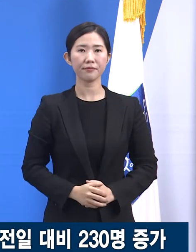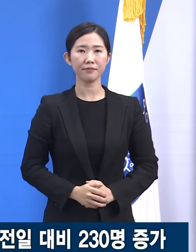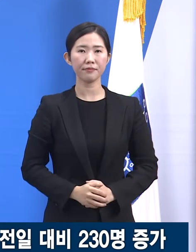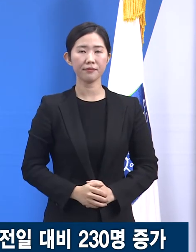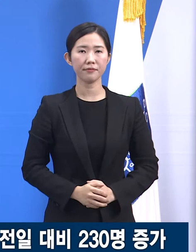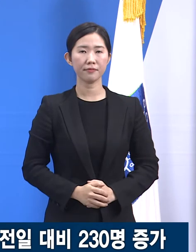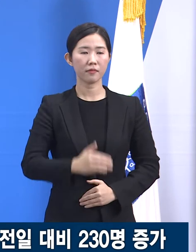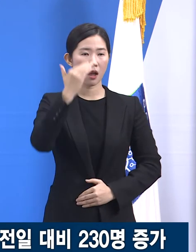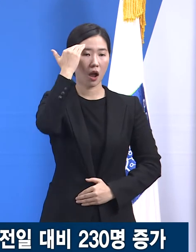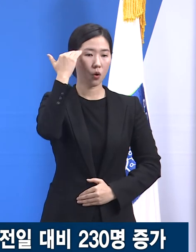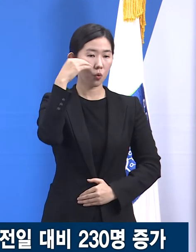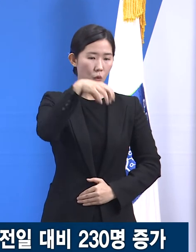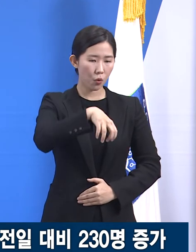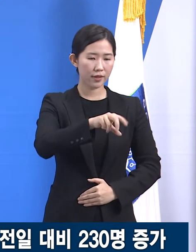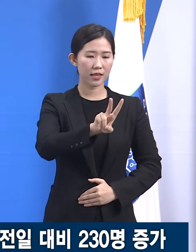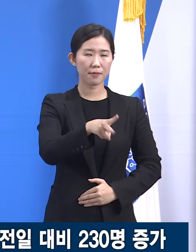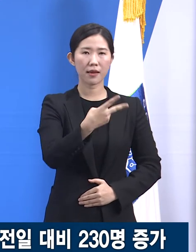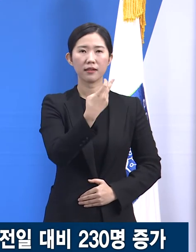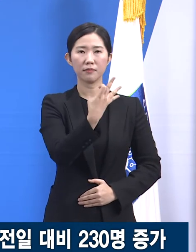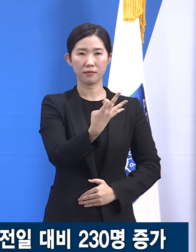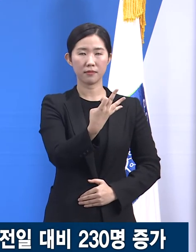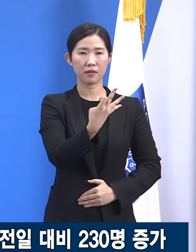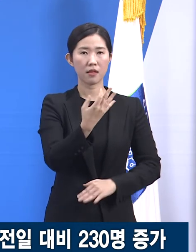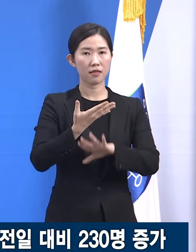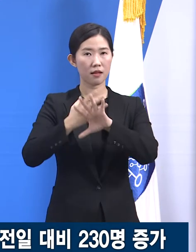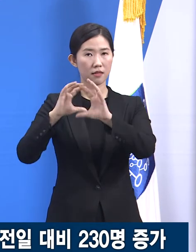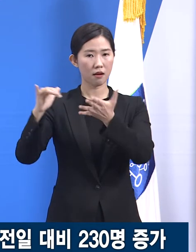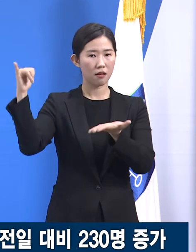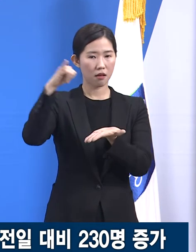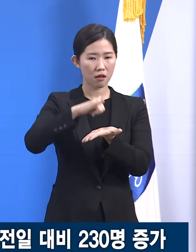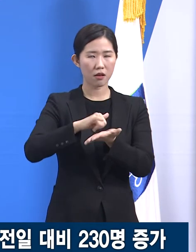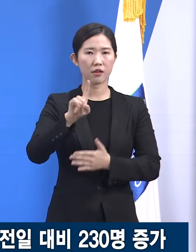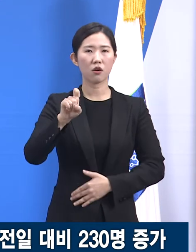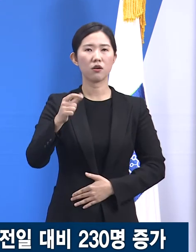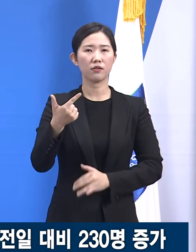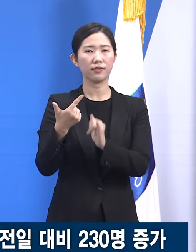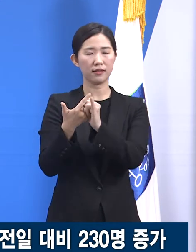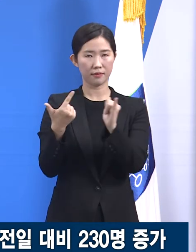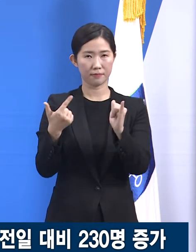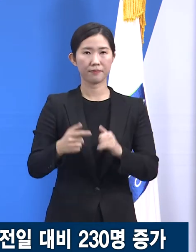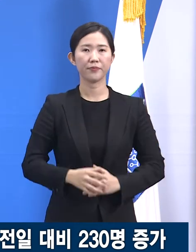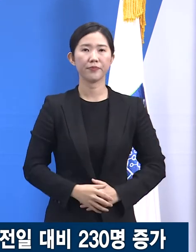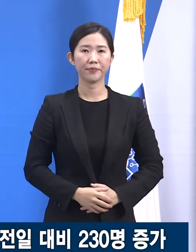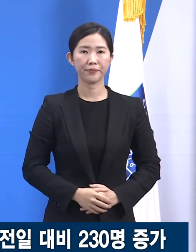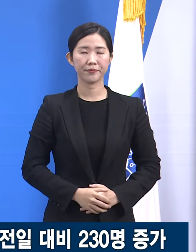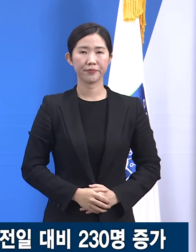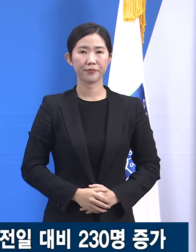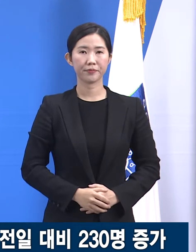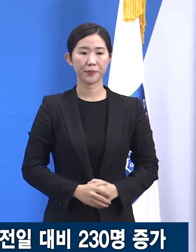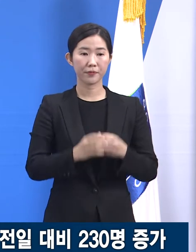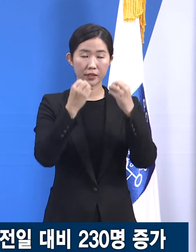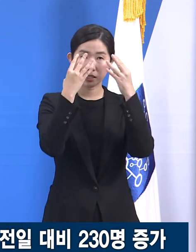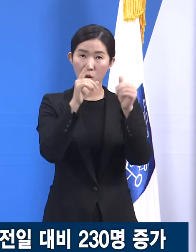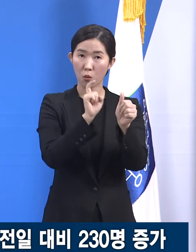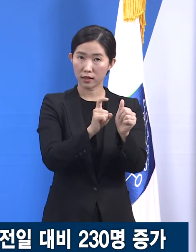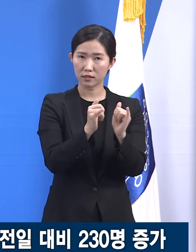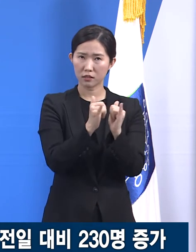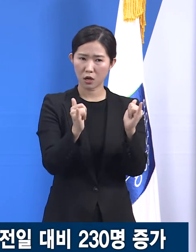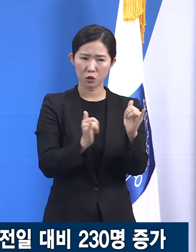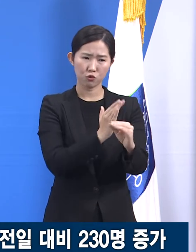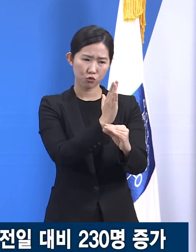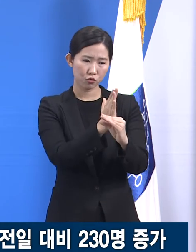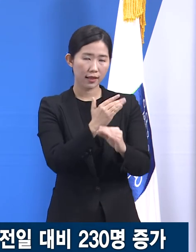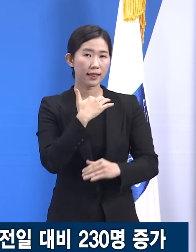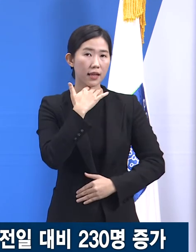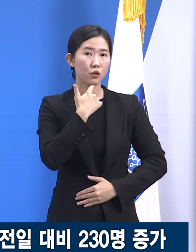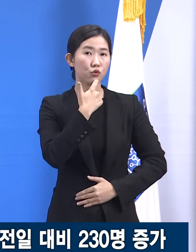발생이 214명이고 해외 유입 관련은 16명이었습니다. 신규 확진자 중 60세